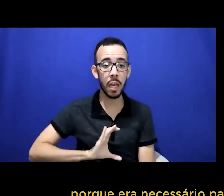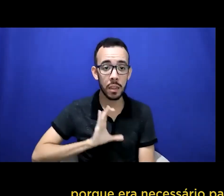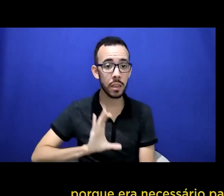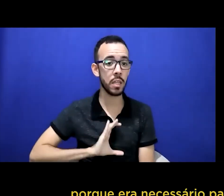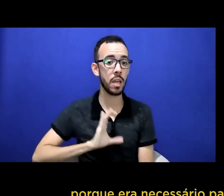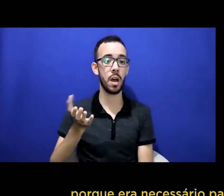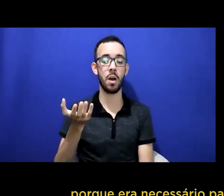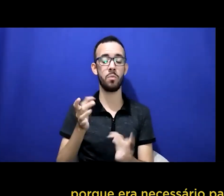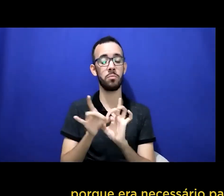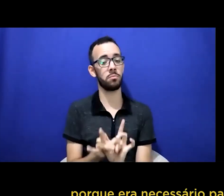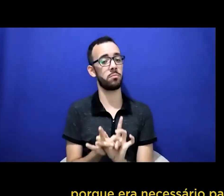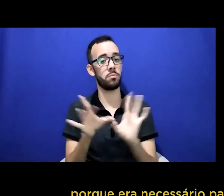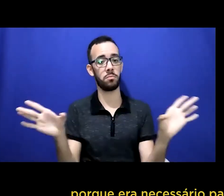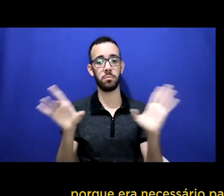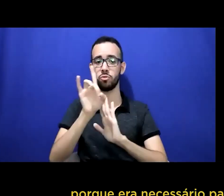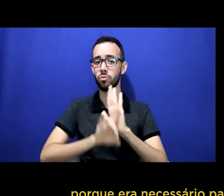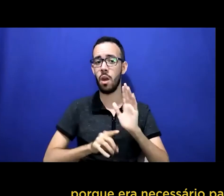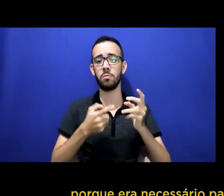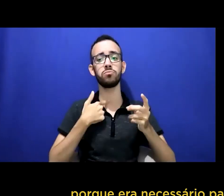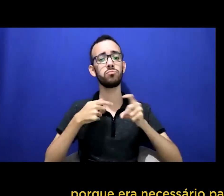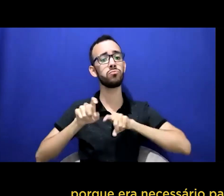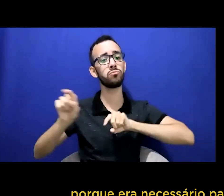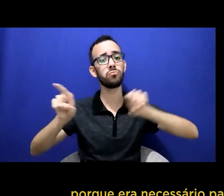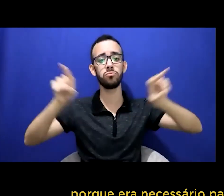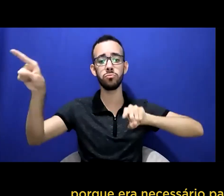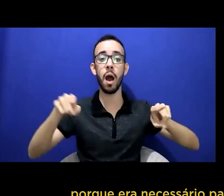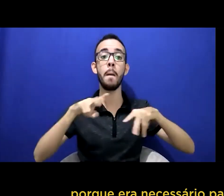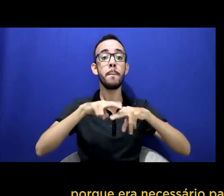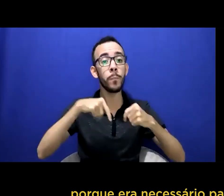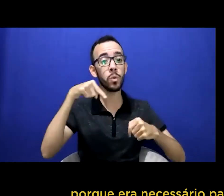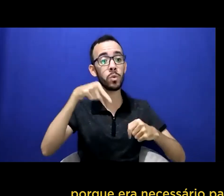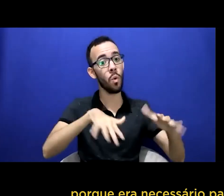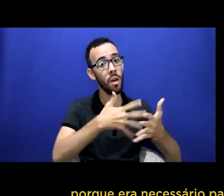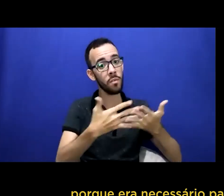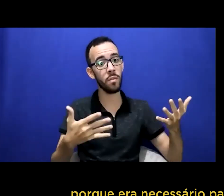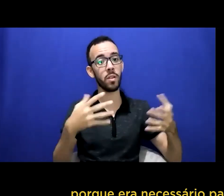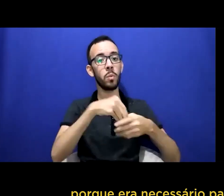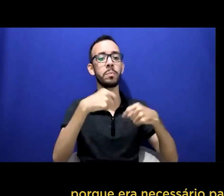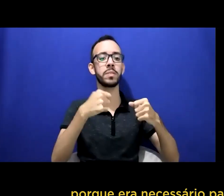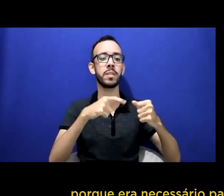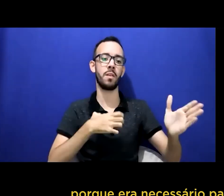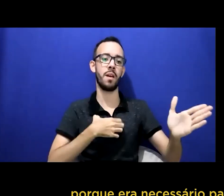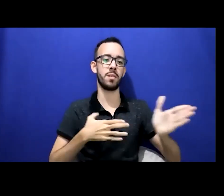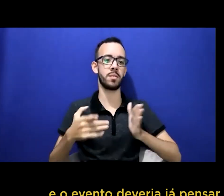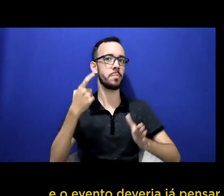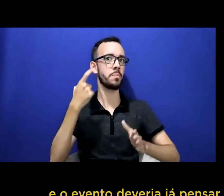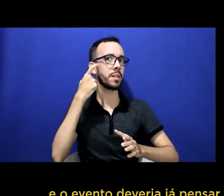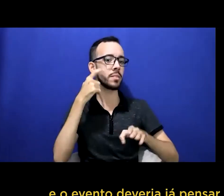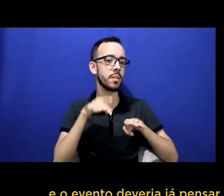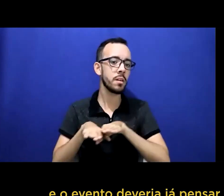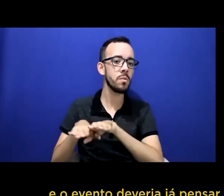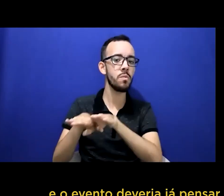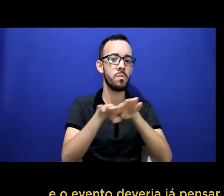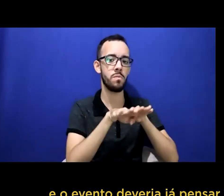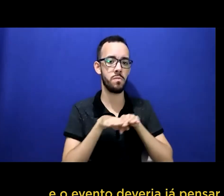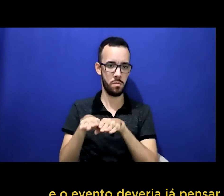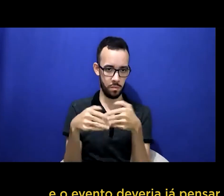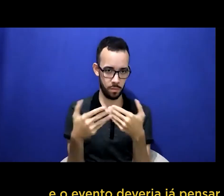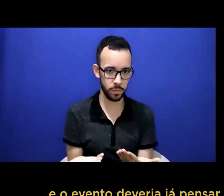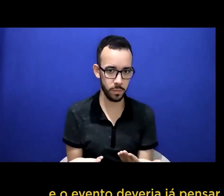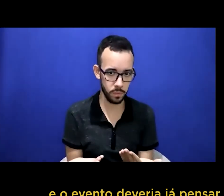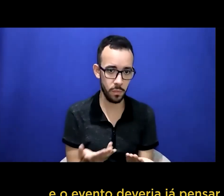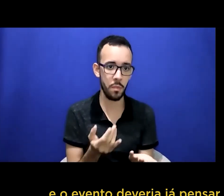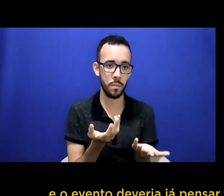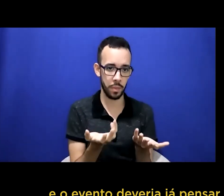era necessário para ter a acessibilidade, é um direito de todos e o evento deveria já